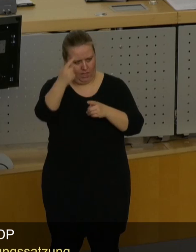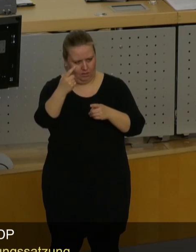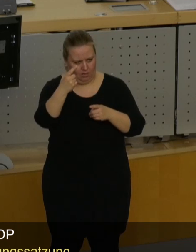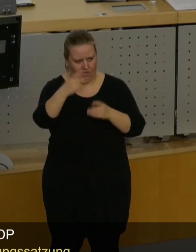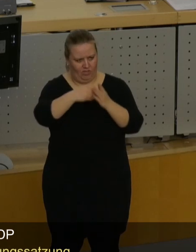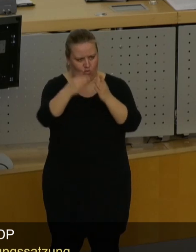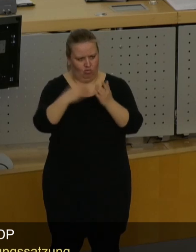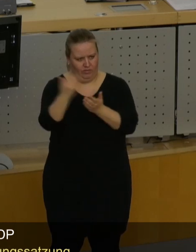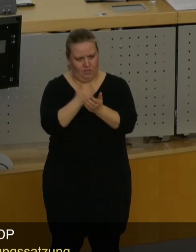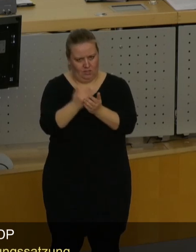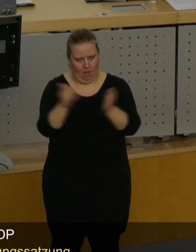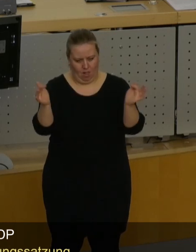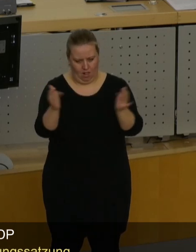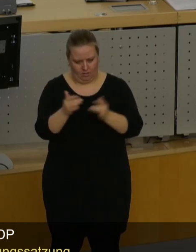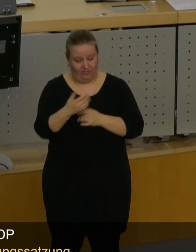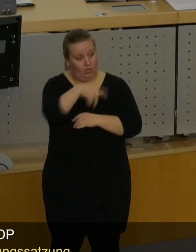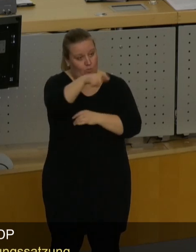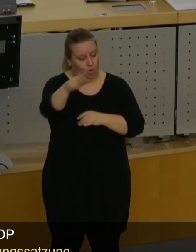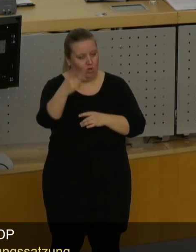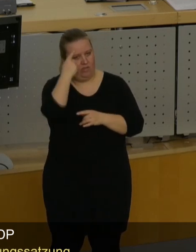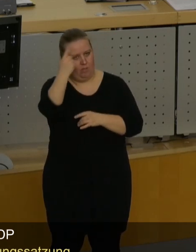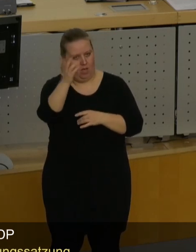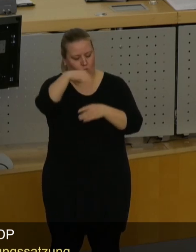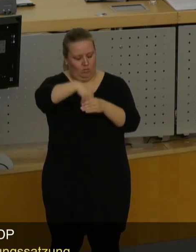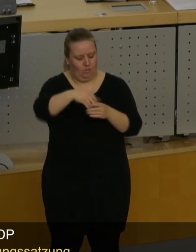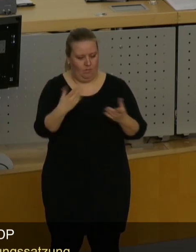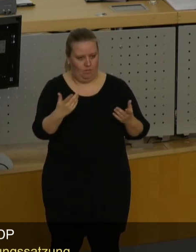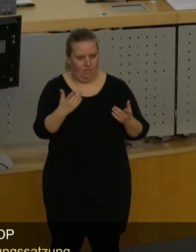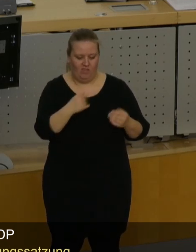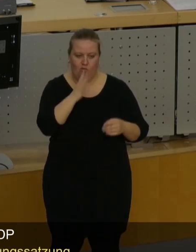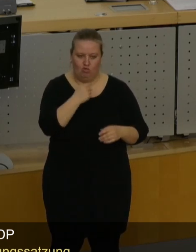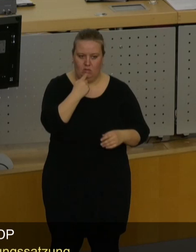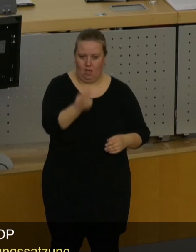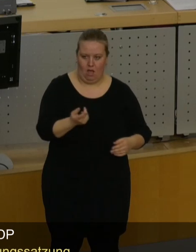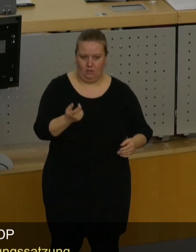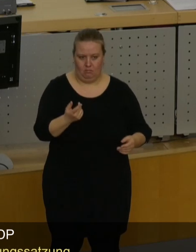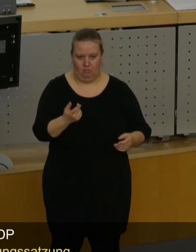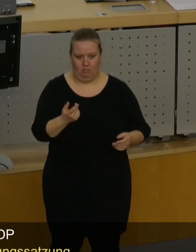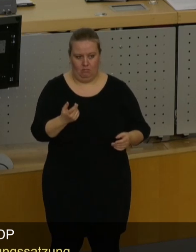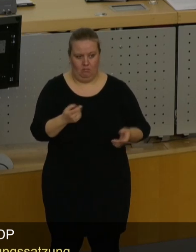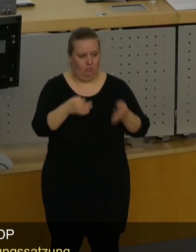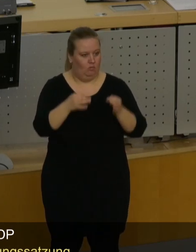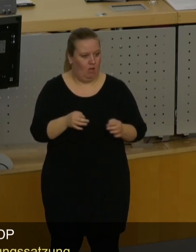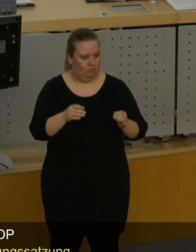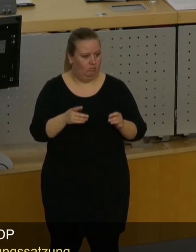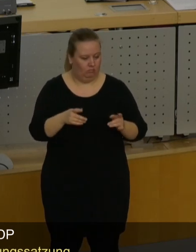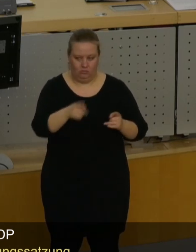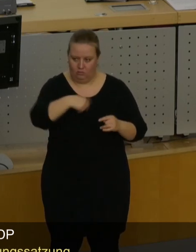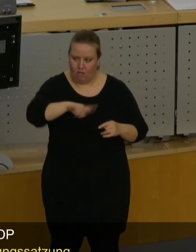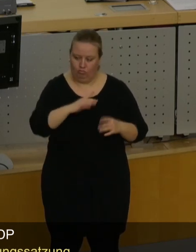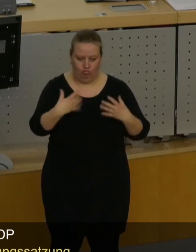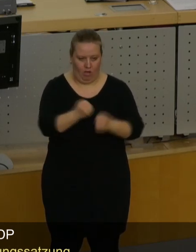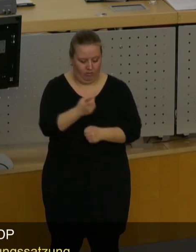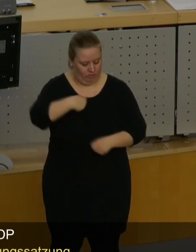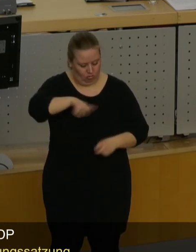Unterschriften gesammelt haben, wo sich Bürger zu einer Meinung äußern wollten. Dort war das Quorum so gut wie erreicht.